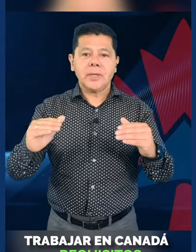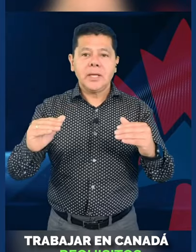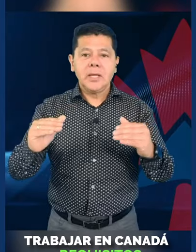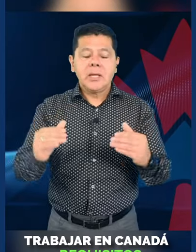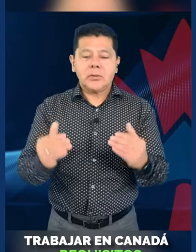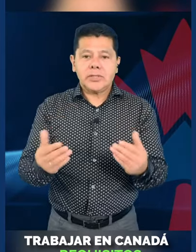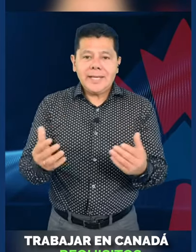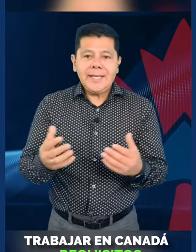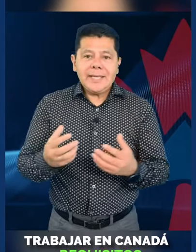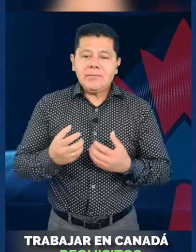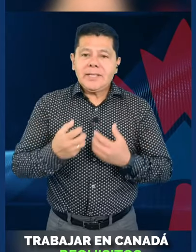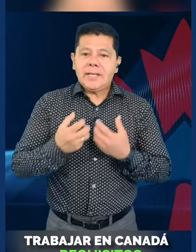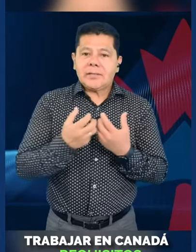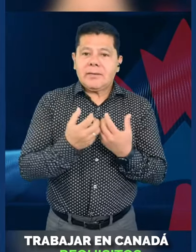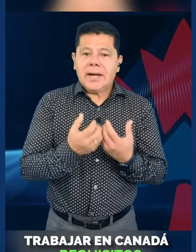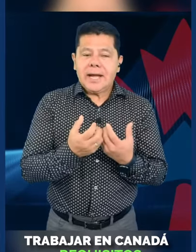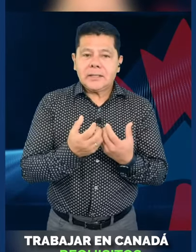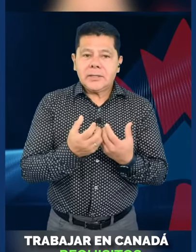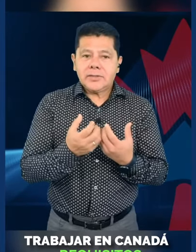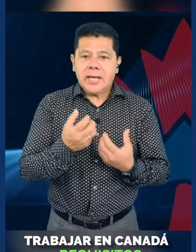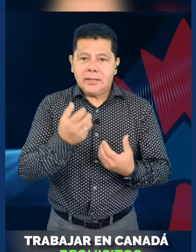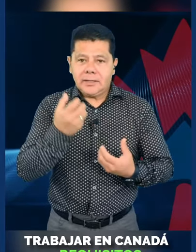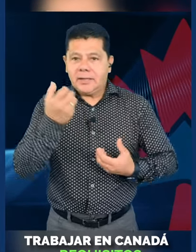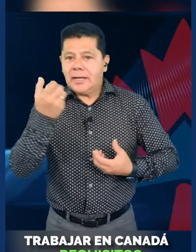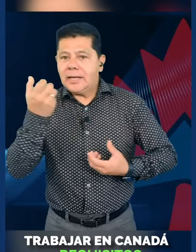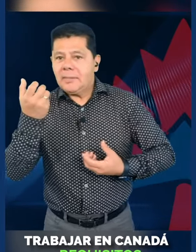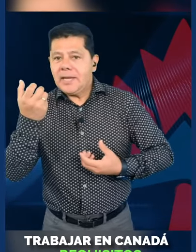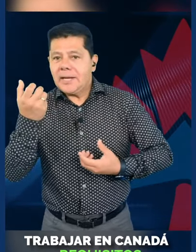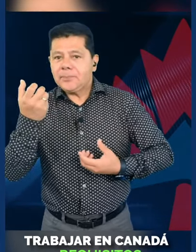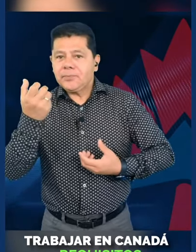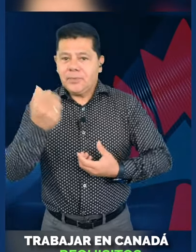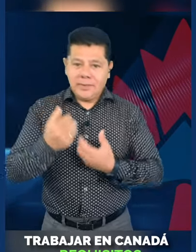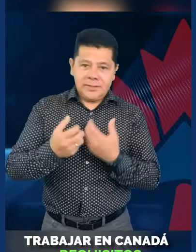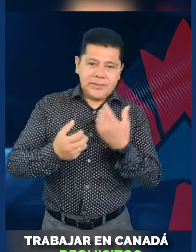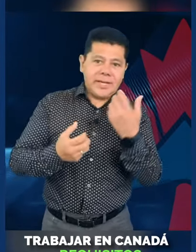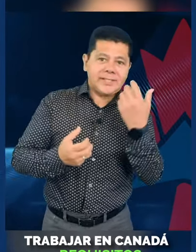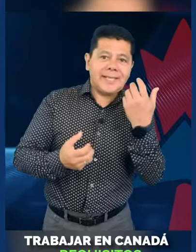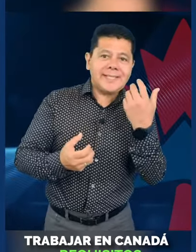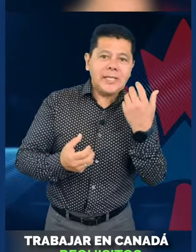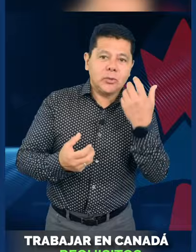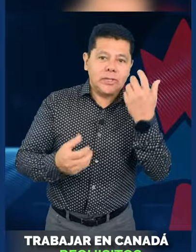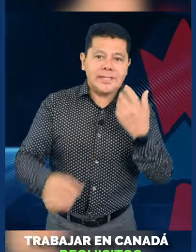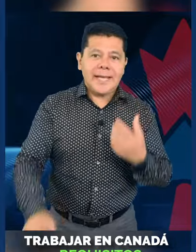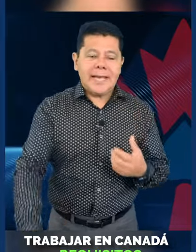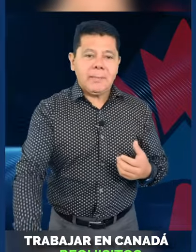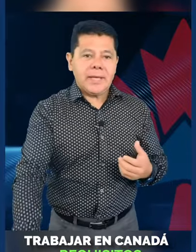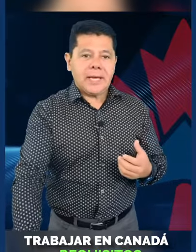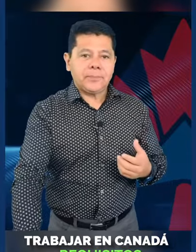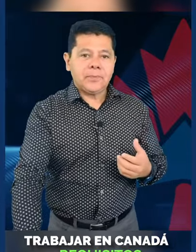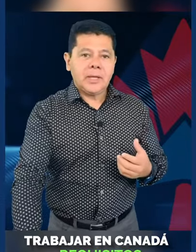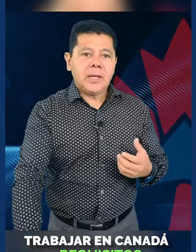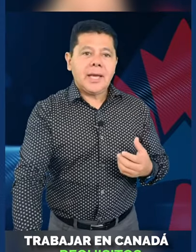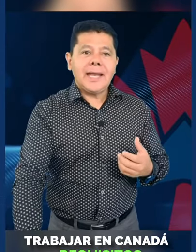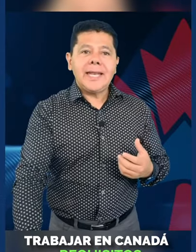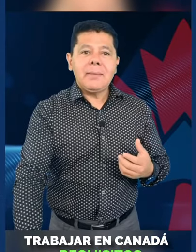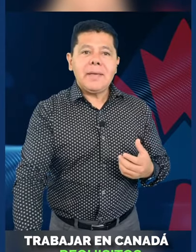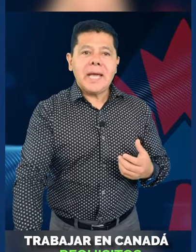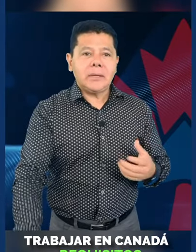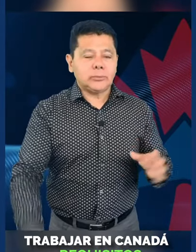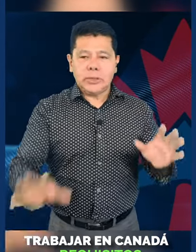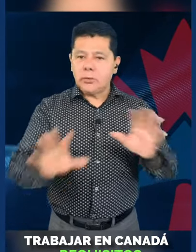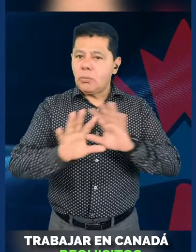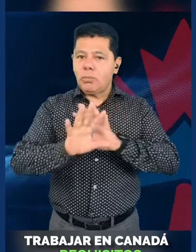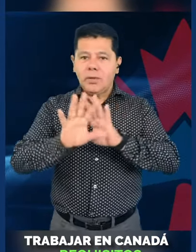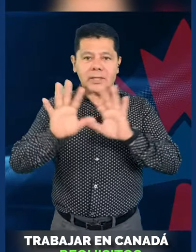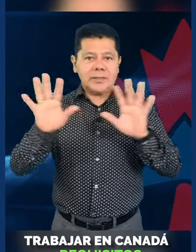de ello, entonces si alguien quiere venir a trabajar, sea que tenga el LMIA, sea que esté exento de este LMIA, el